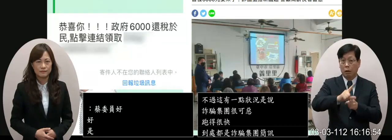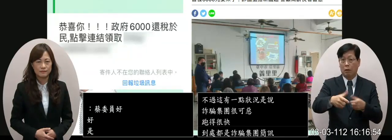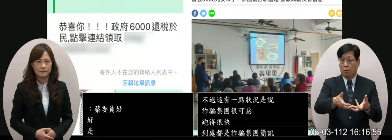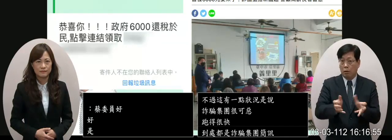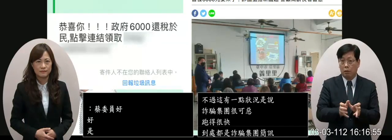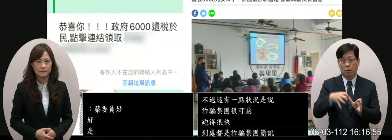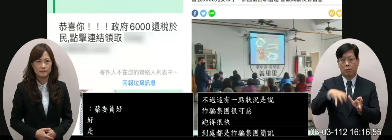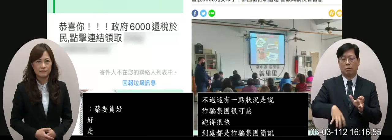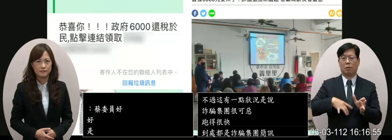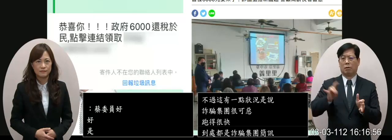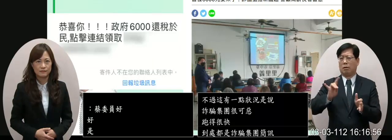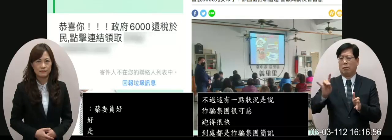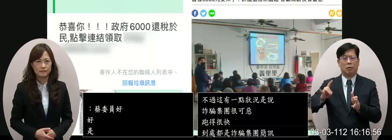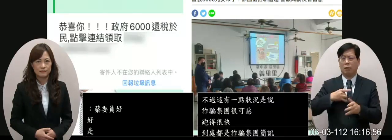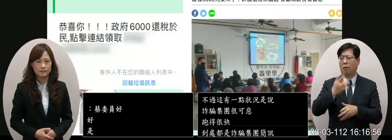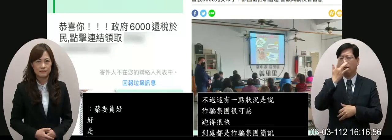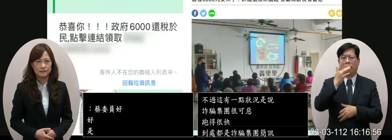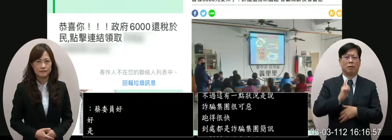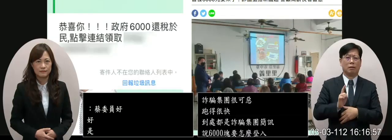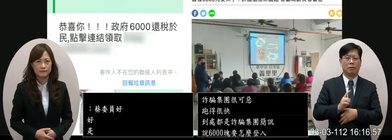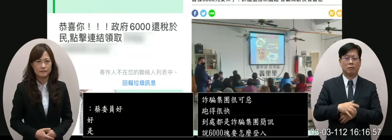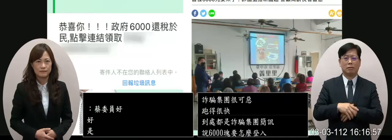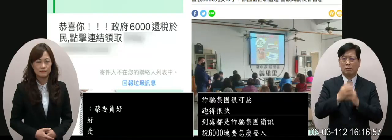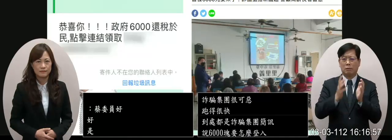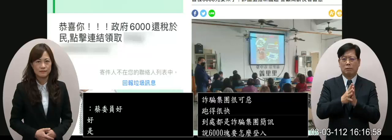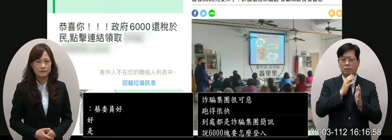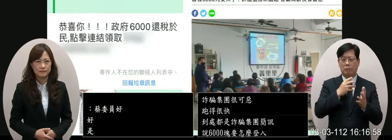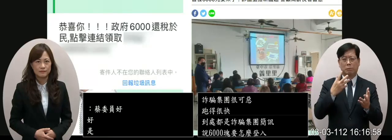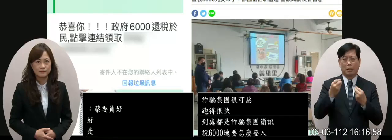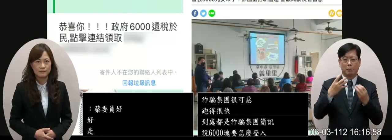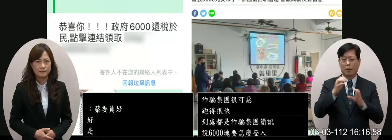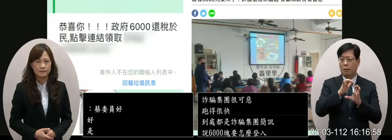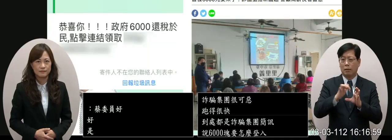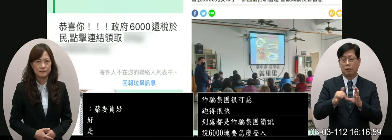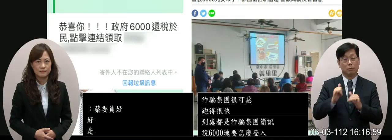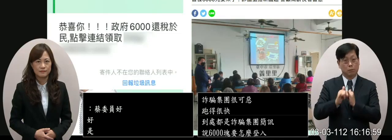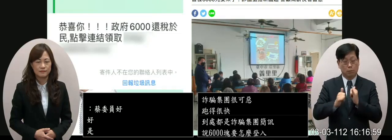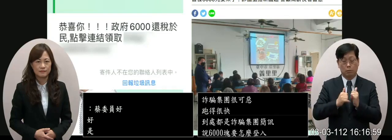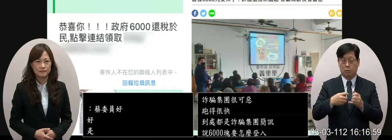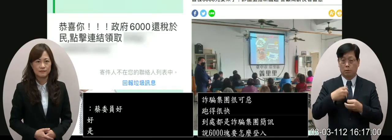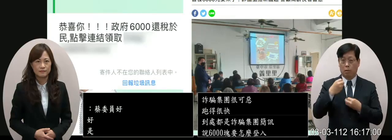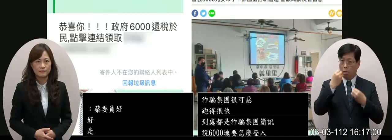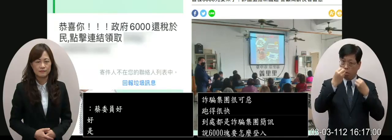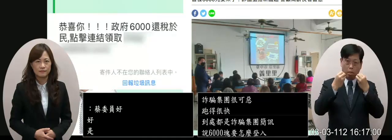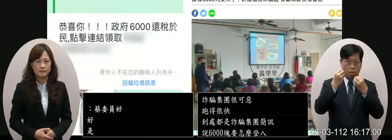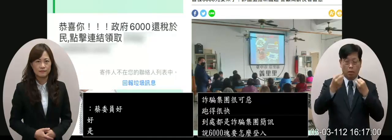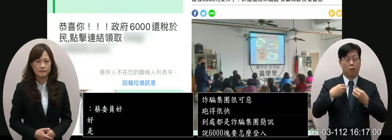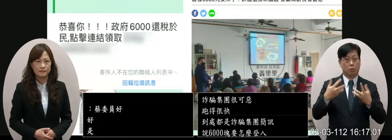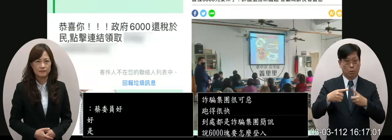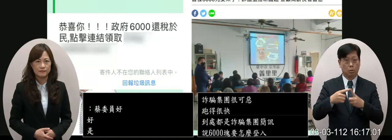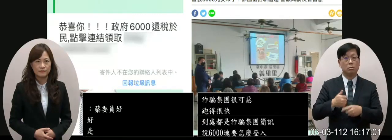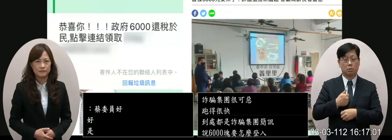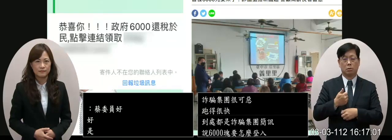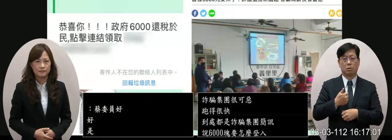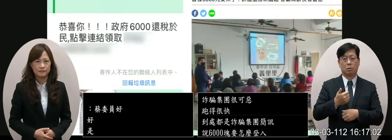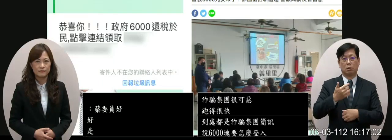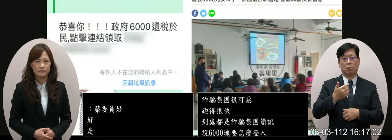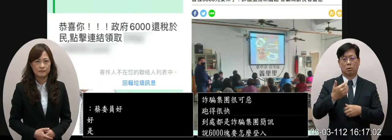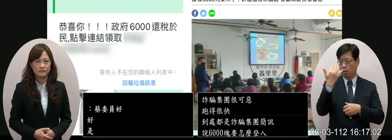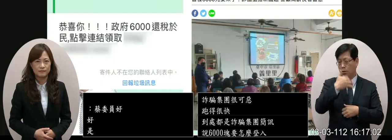完全是一些看不懂的的一些狀況然後人民都陷入一個很多人就不知道